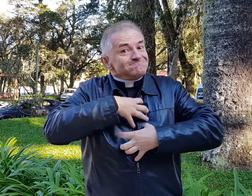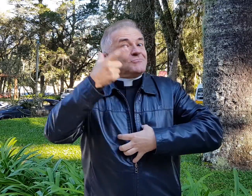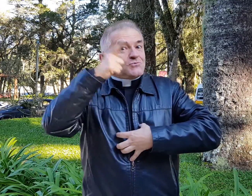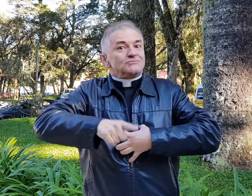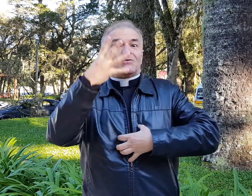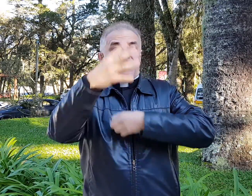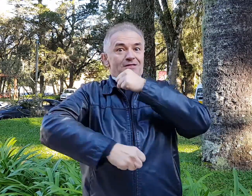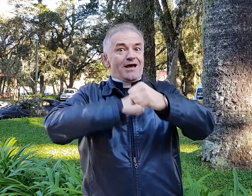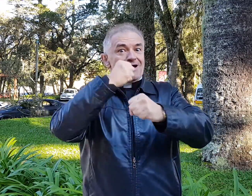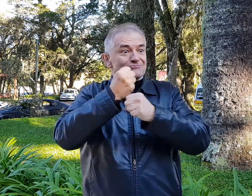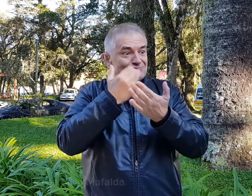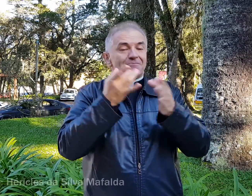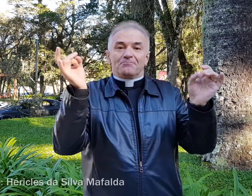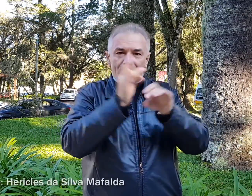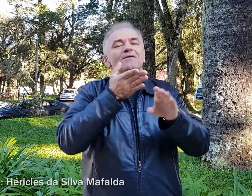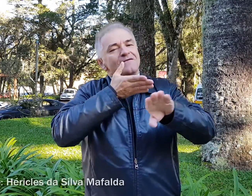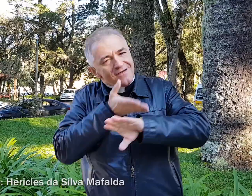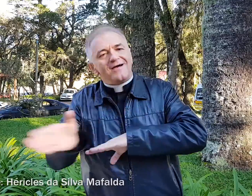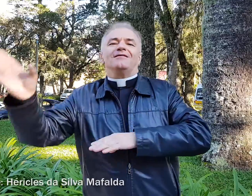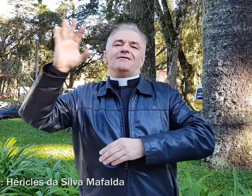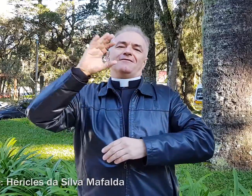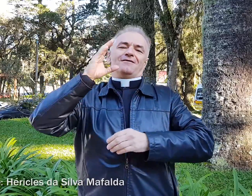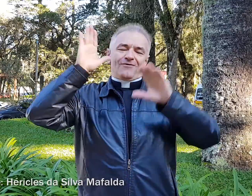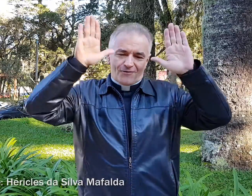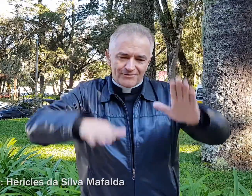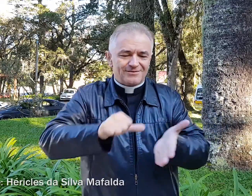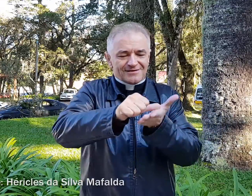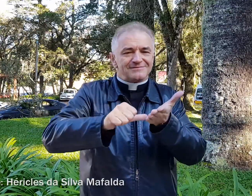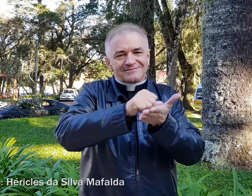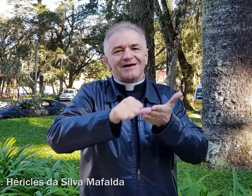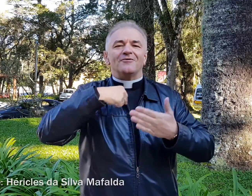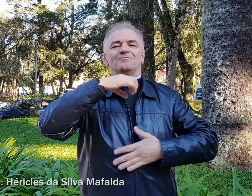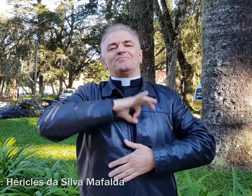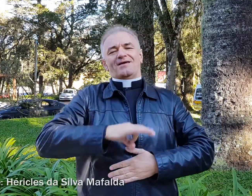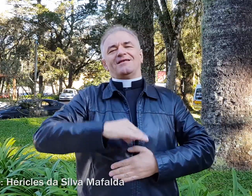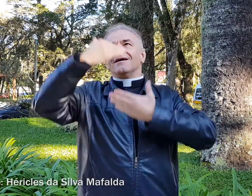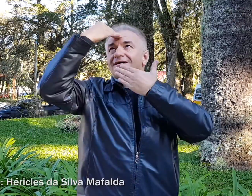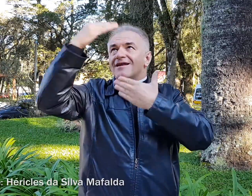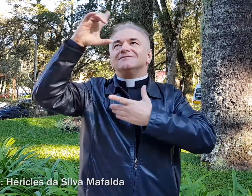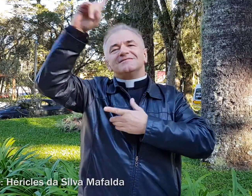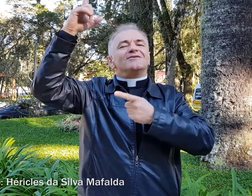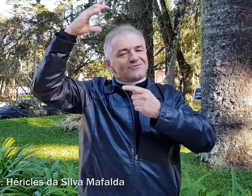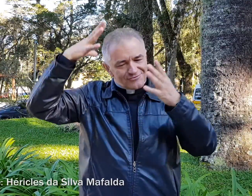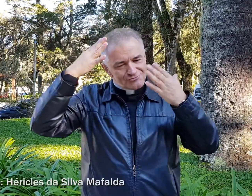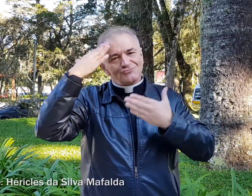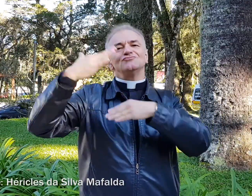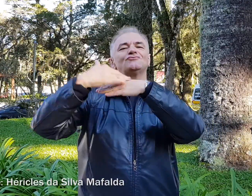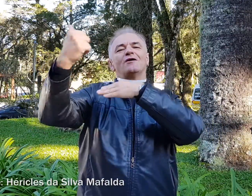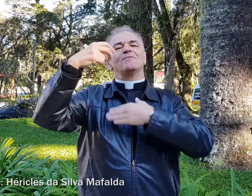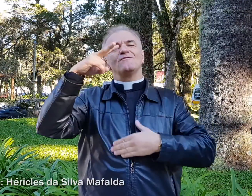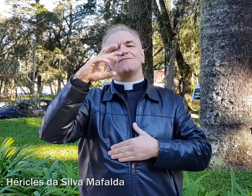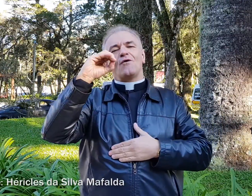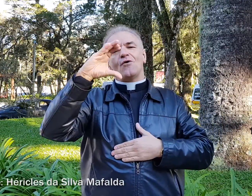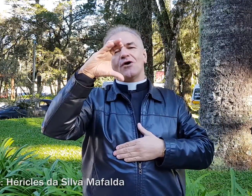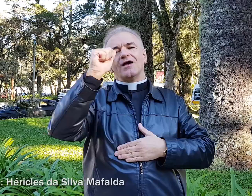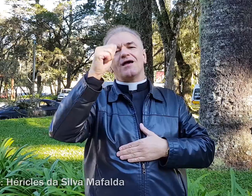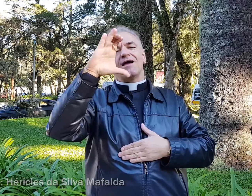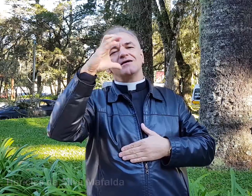me ajudar. E depois, né, estudei mais quatro anos ali e recebi, né, o sacerdócio. Essa é a minha